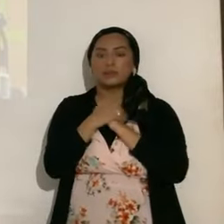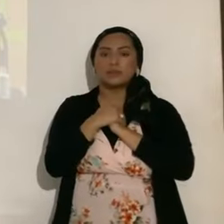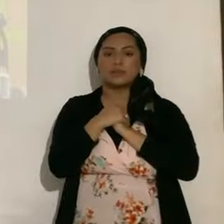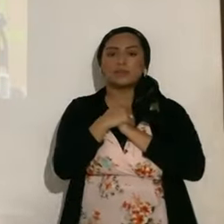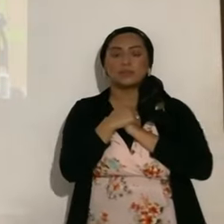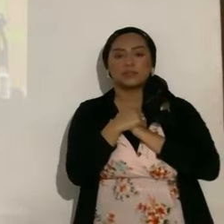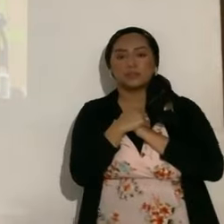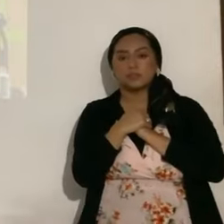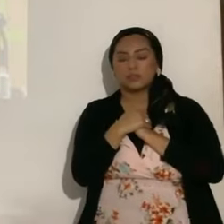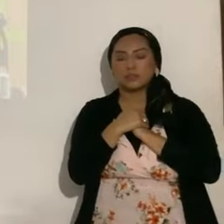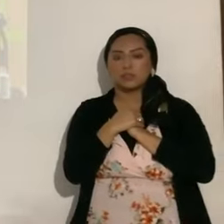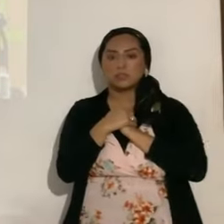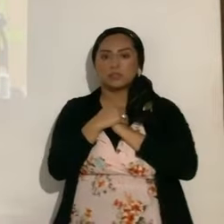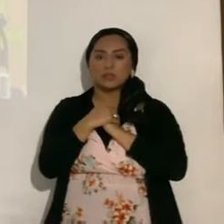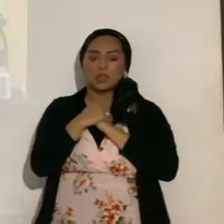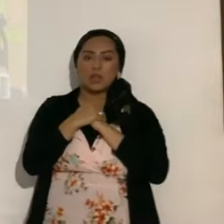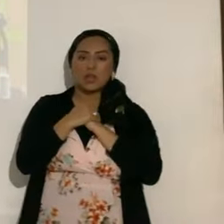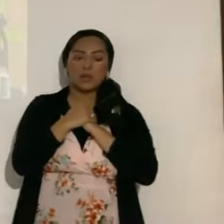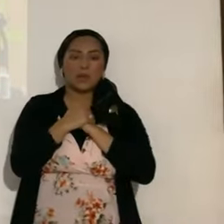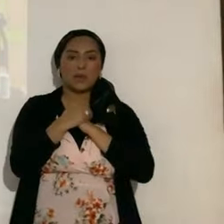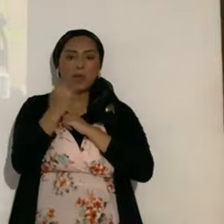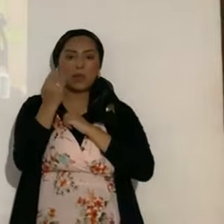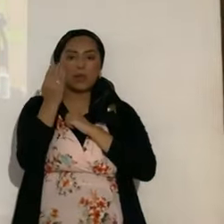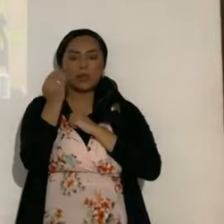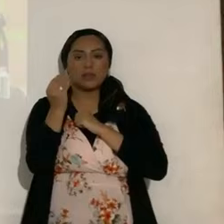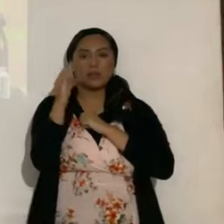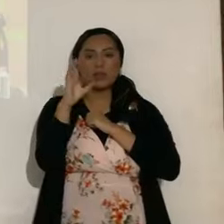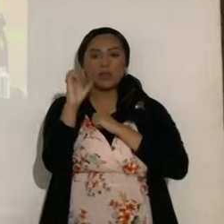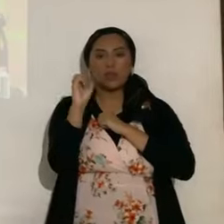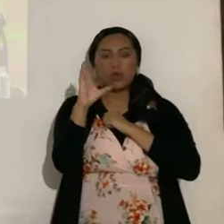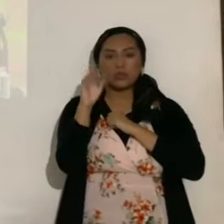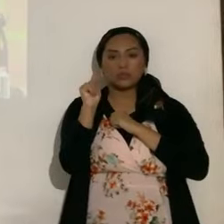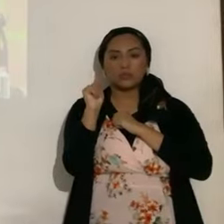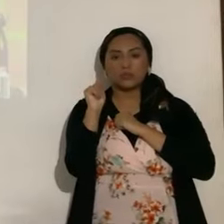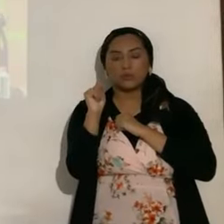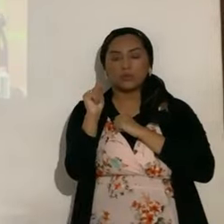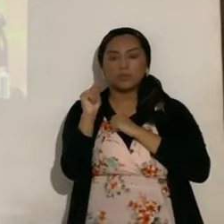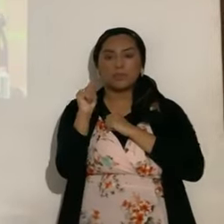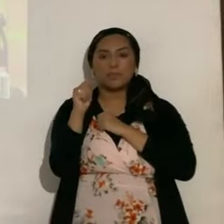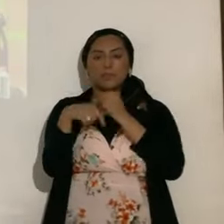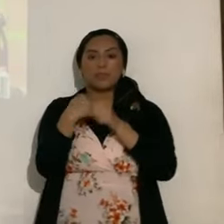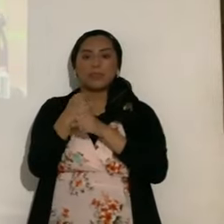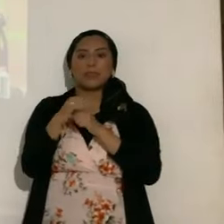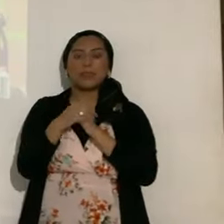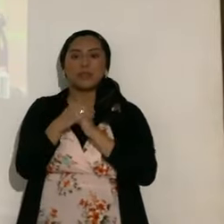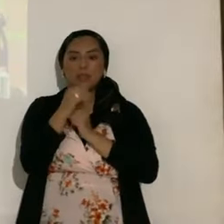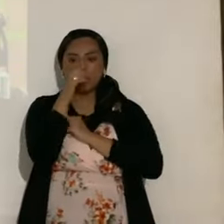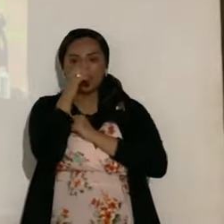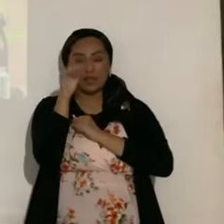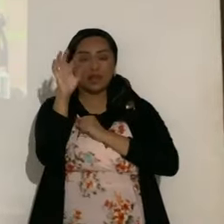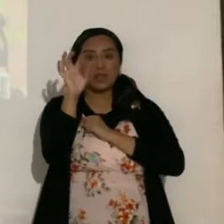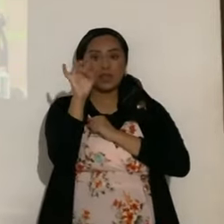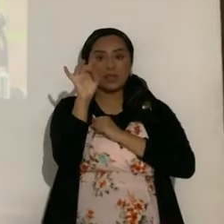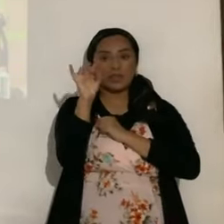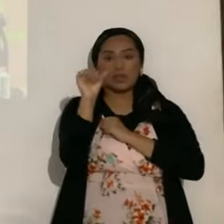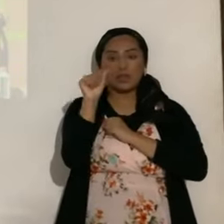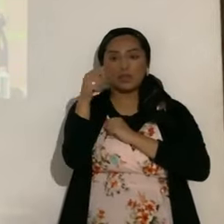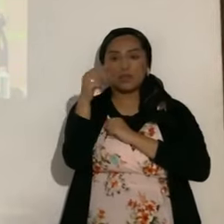Eclipse 2023 anular, 14 de octubre, 2023, y el 8 de abril del